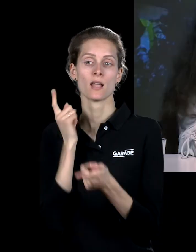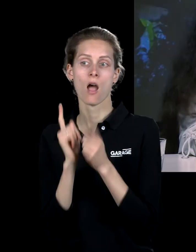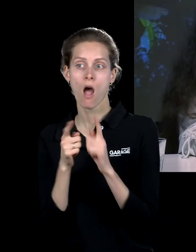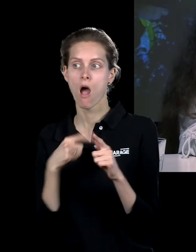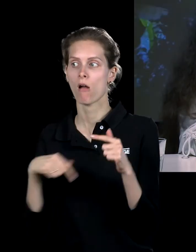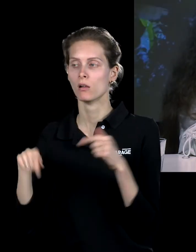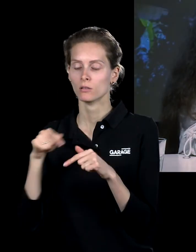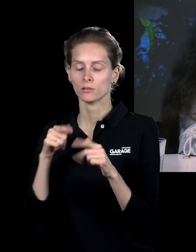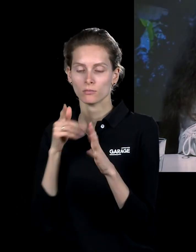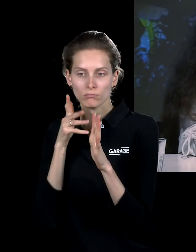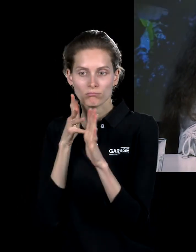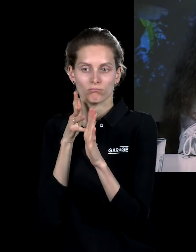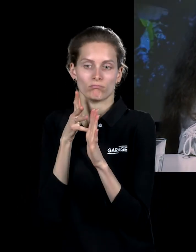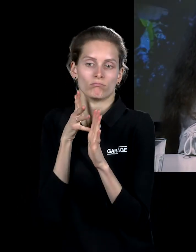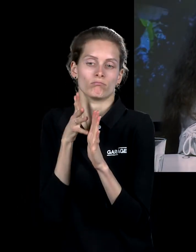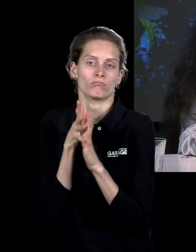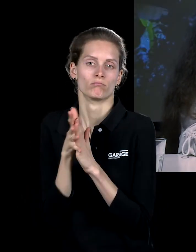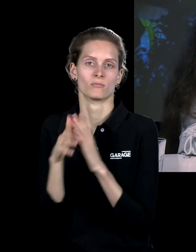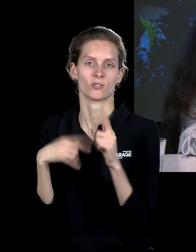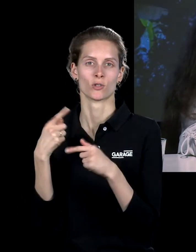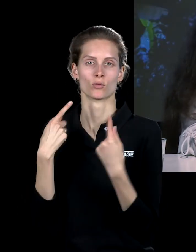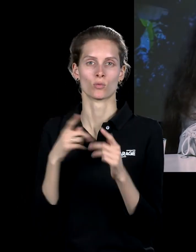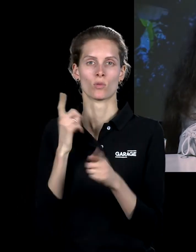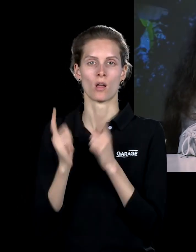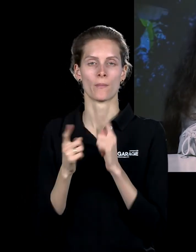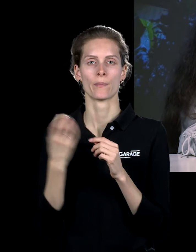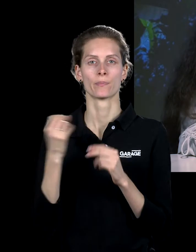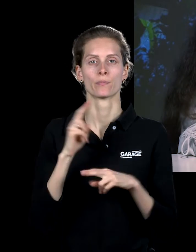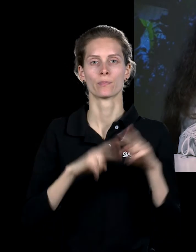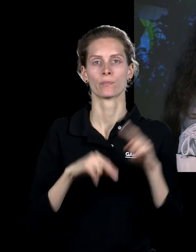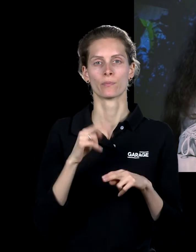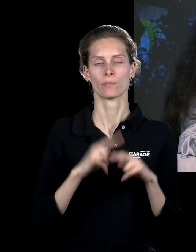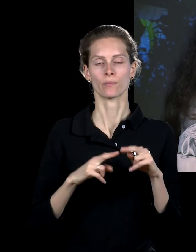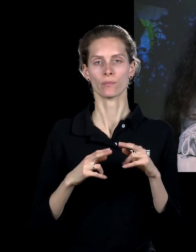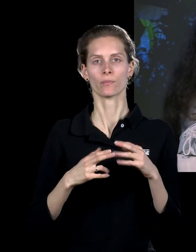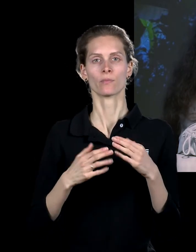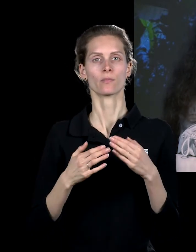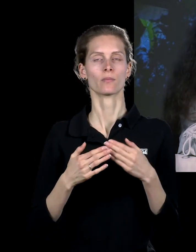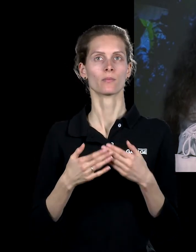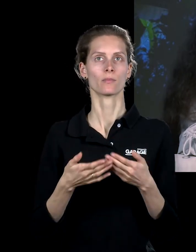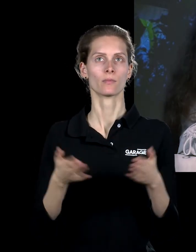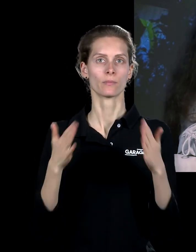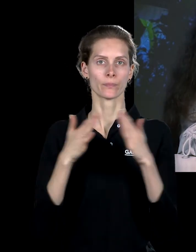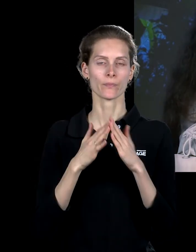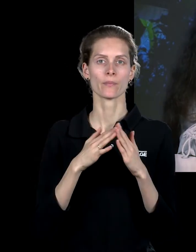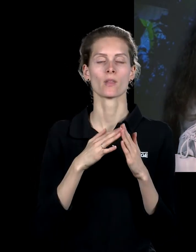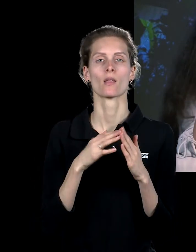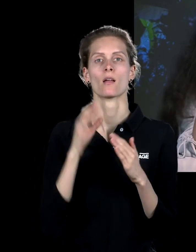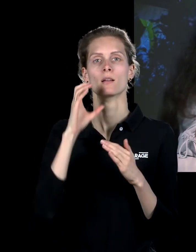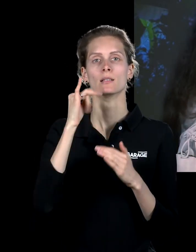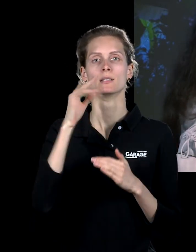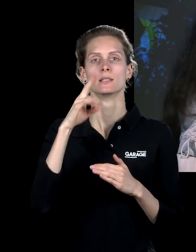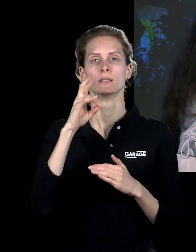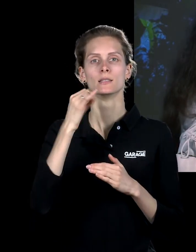буквально через другую. И похожий проект он сделал из здания знаменитой Сиднейской оперы, внутри которой он насадил